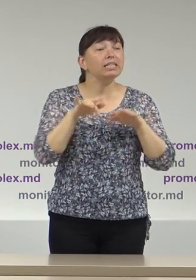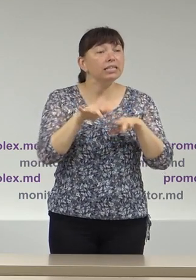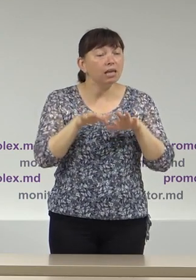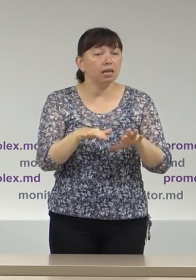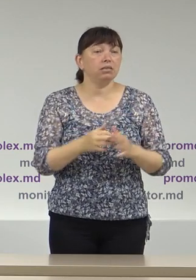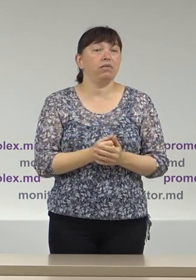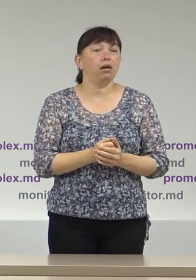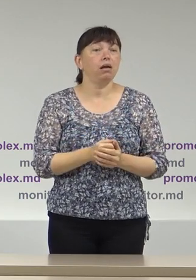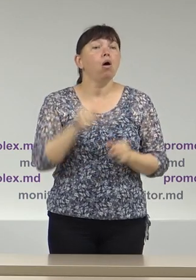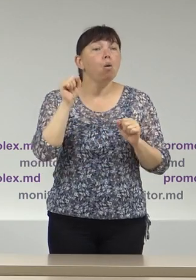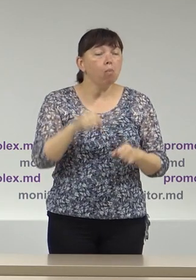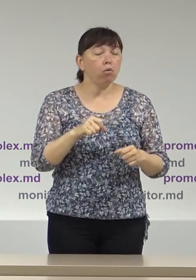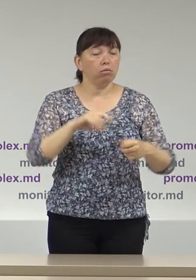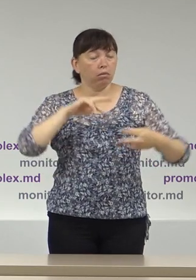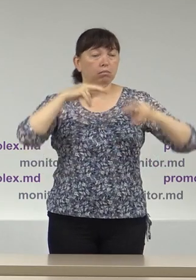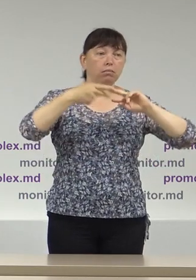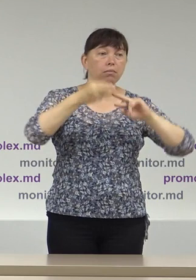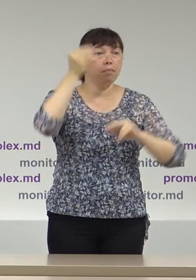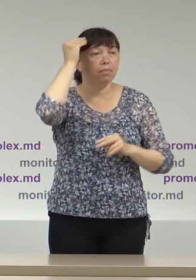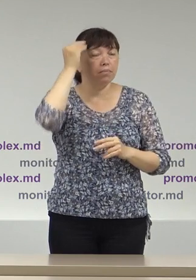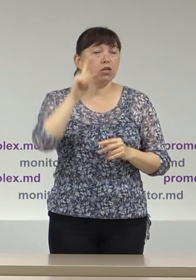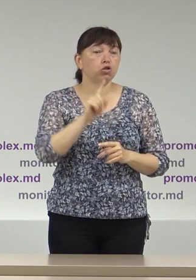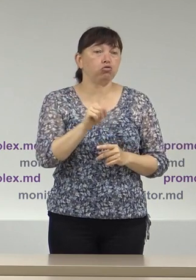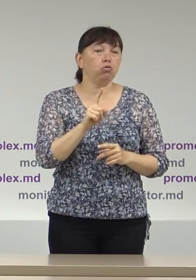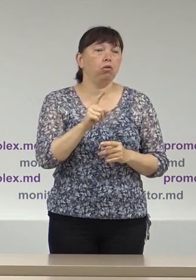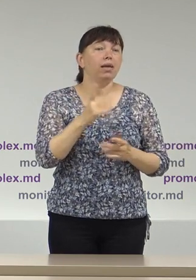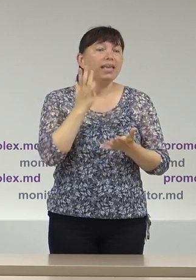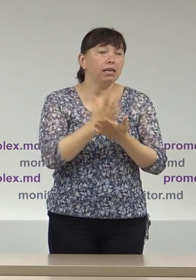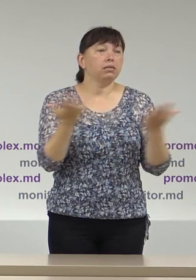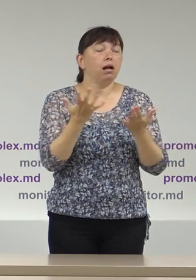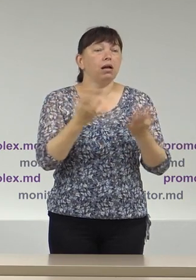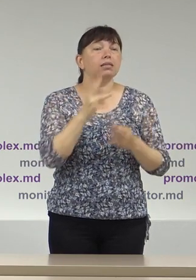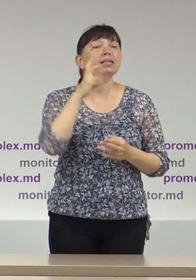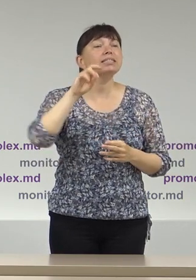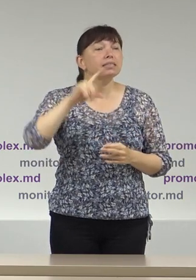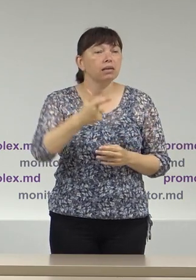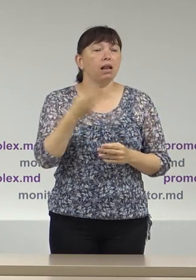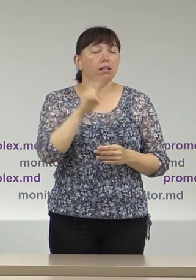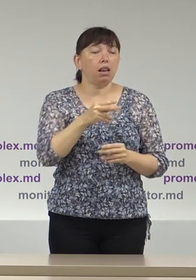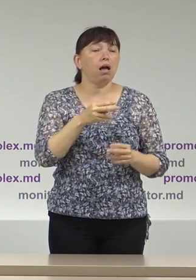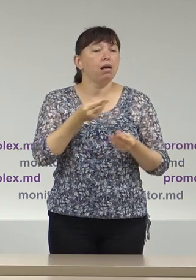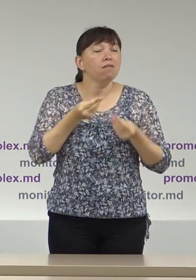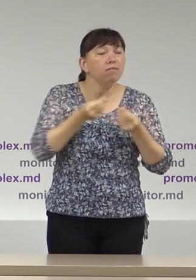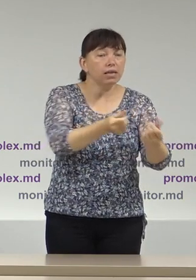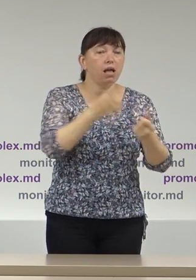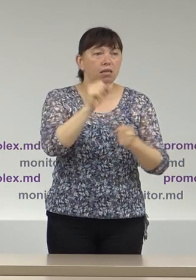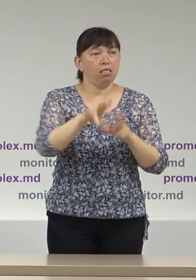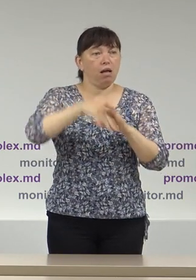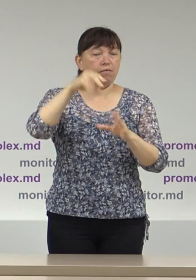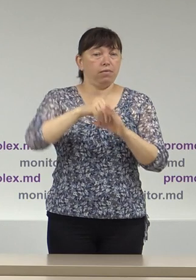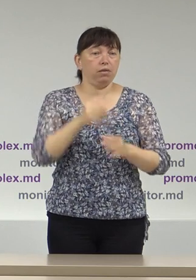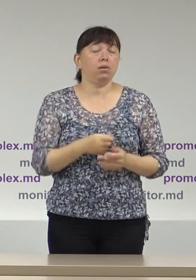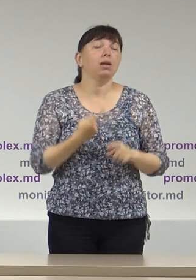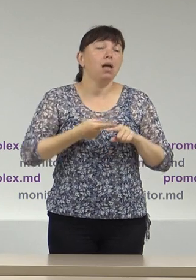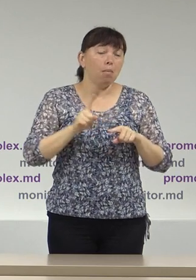sau astfel de acțiuni pot fi interpretate ca având un scop de influențare a procesului electoral. Respectiv,